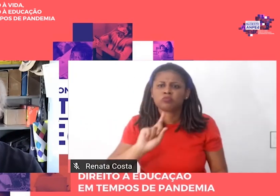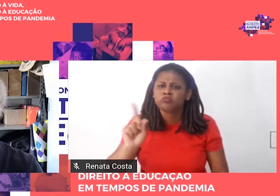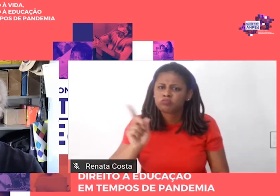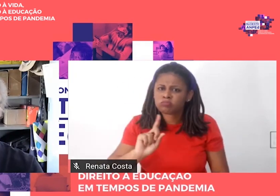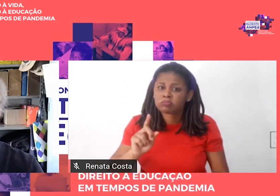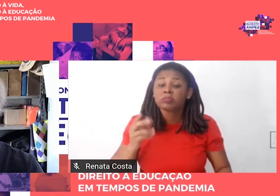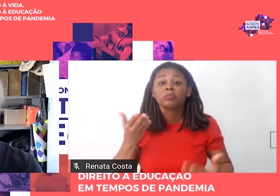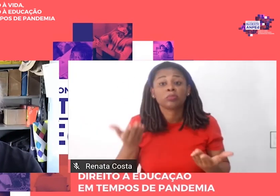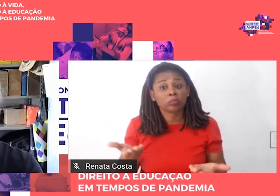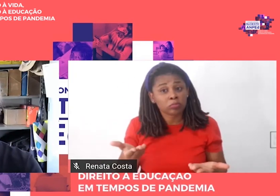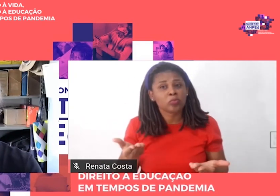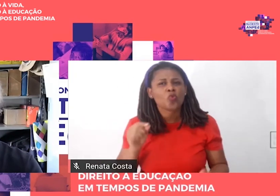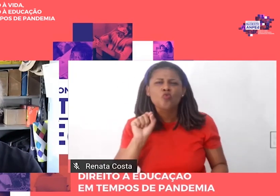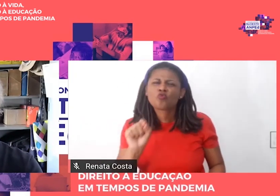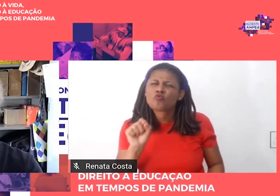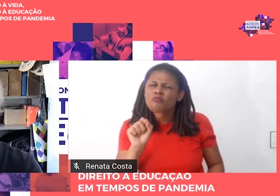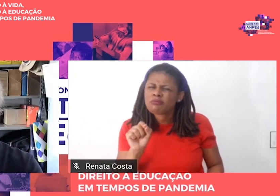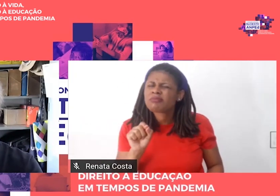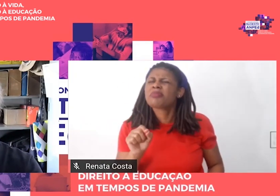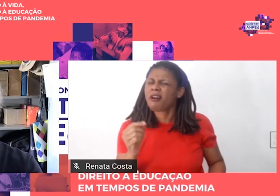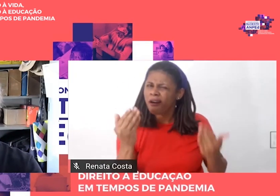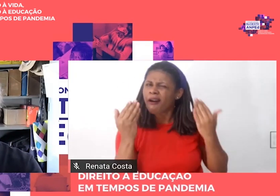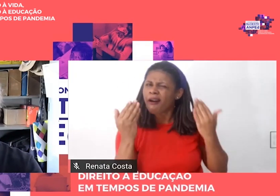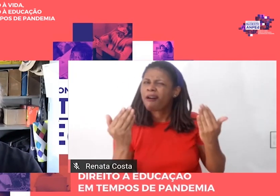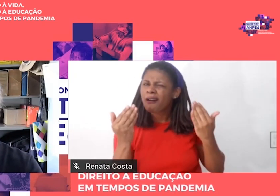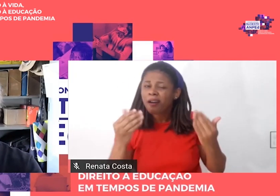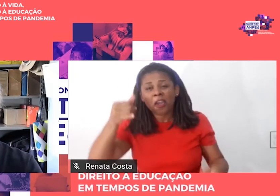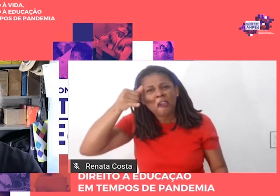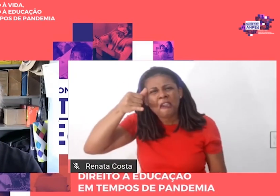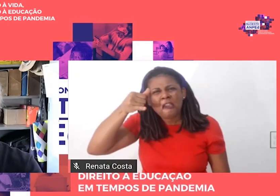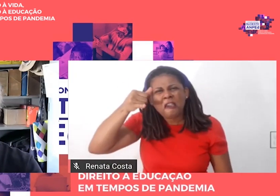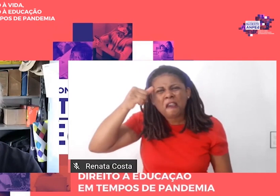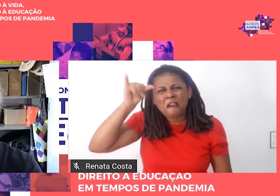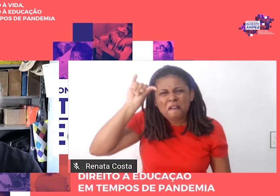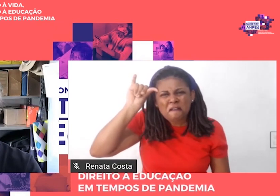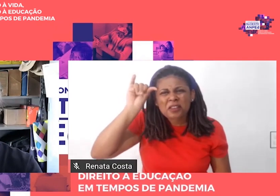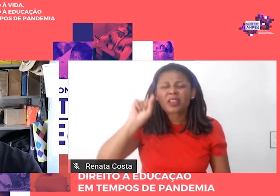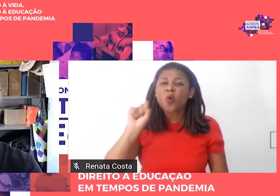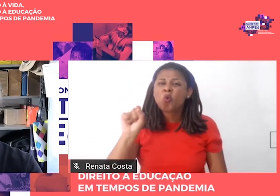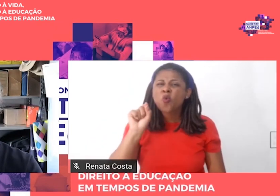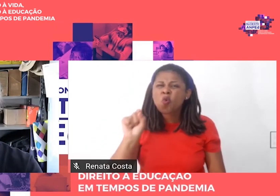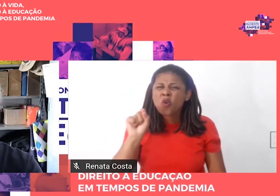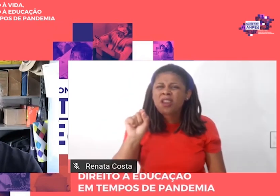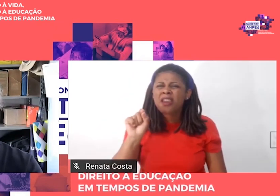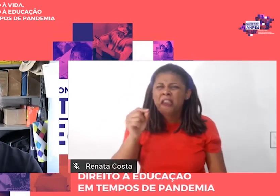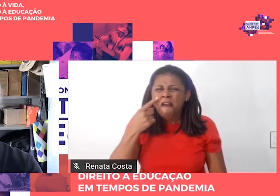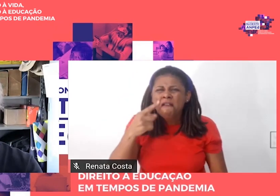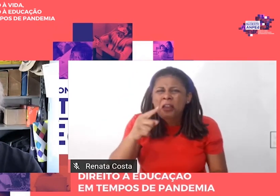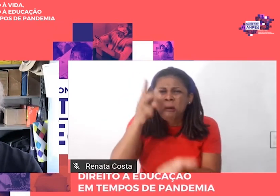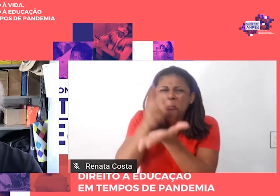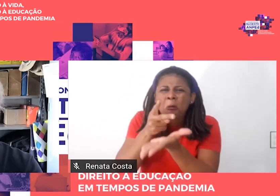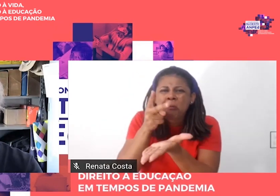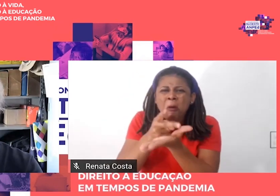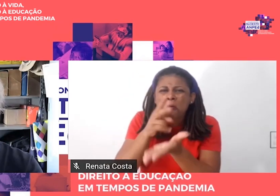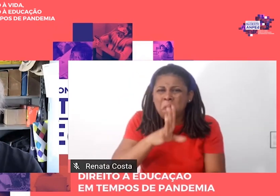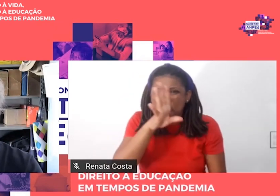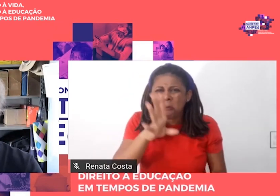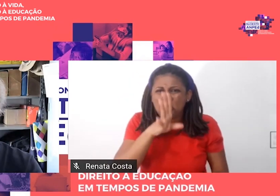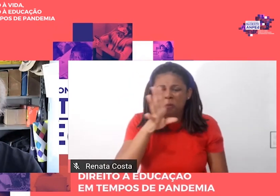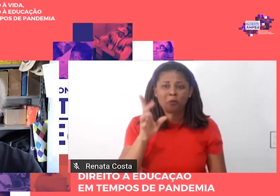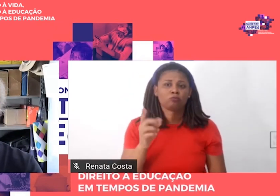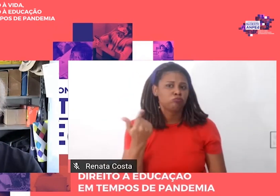presumivelmente, para evitar generalizações sem fundamento. Quanto menor,